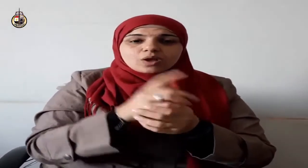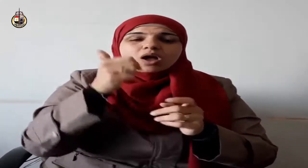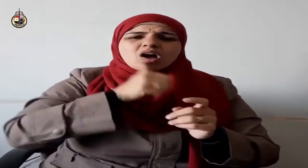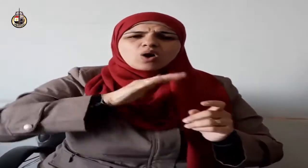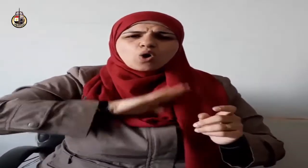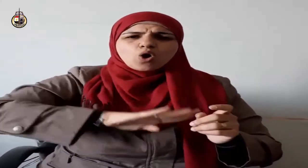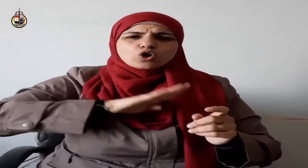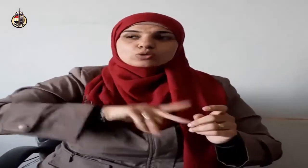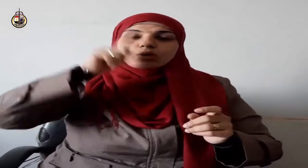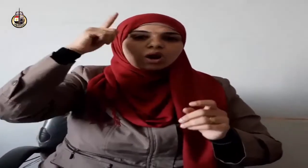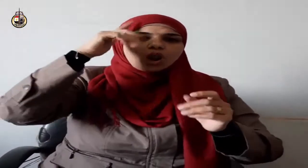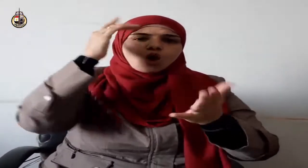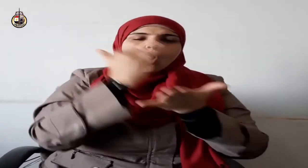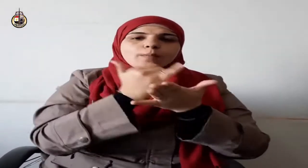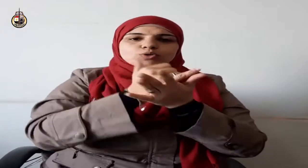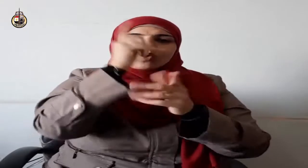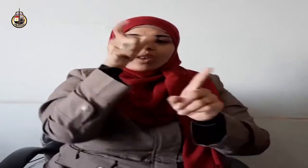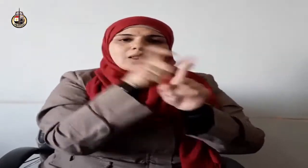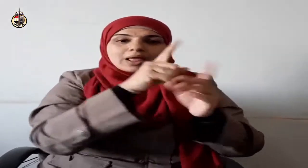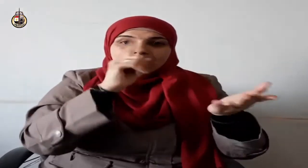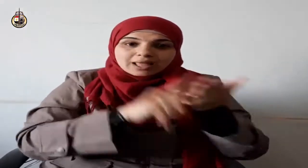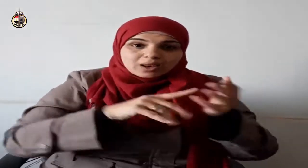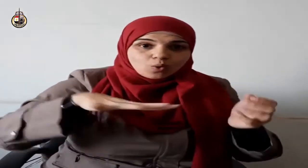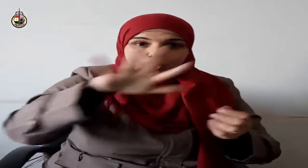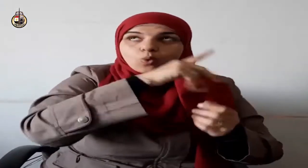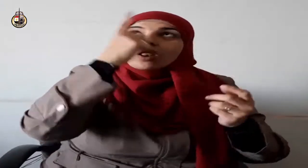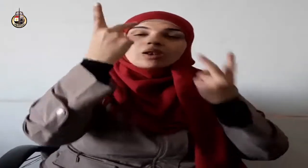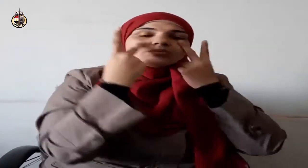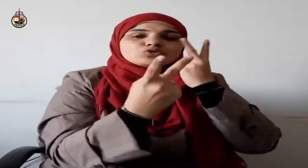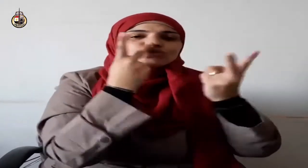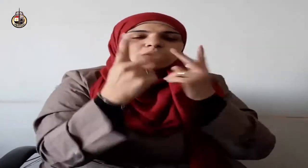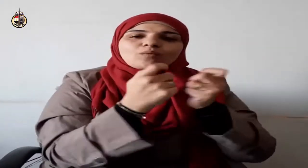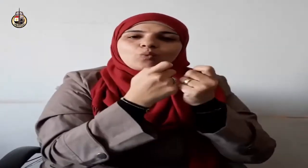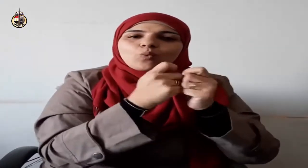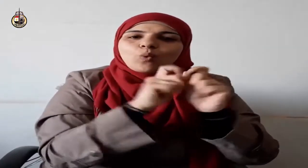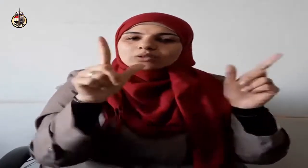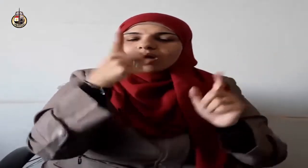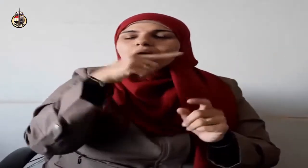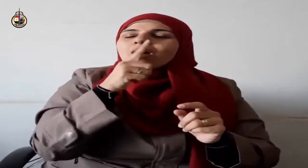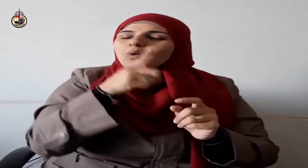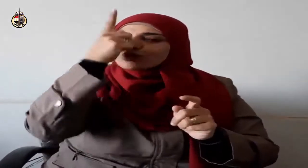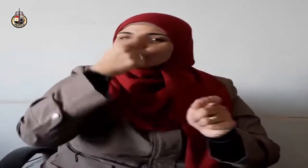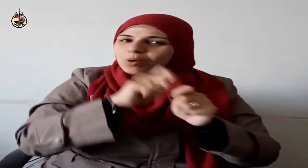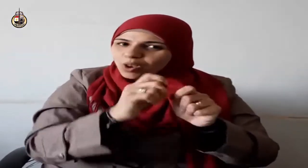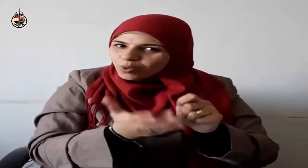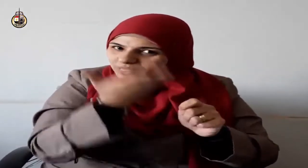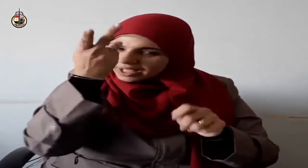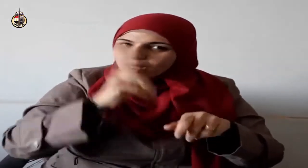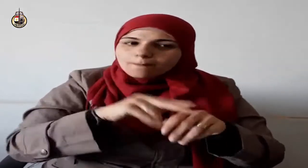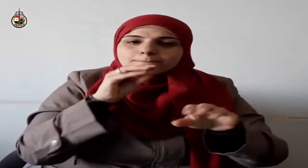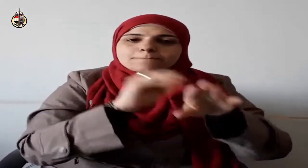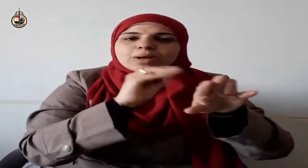قول الله تعالى لسيدنا موسى عليه السلام ولتصنع على عيني